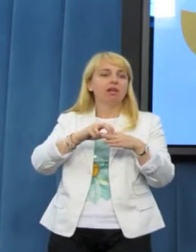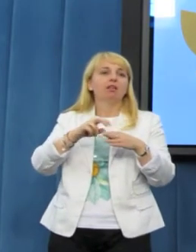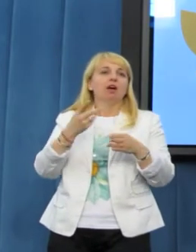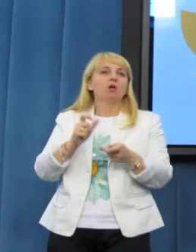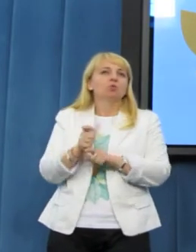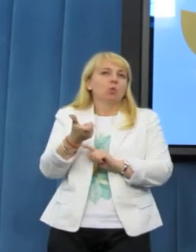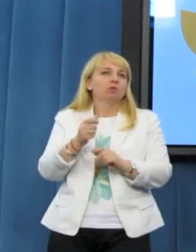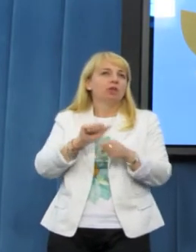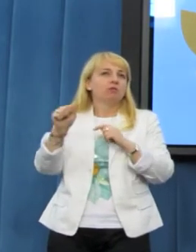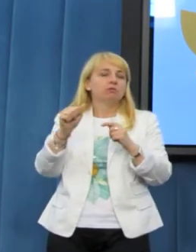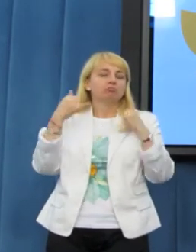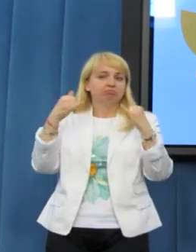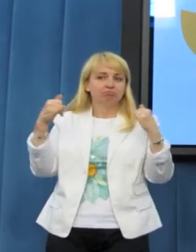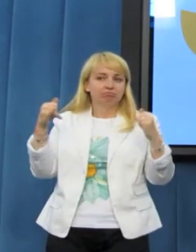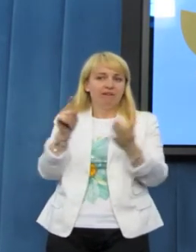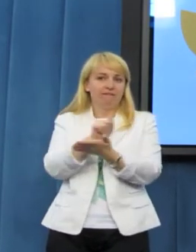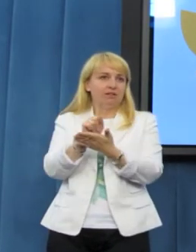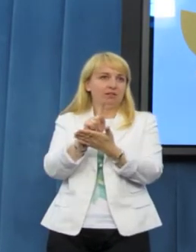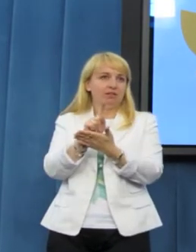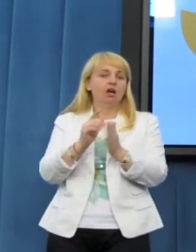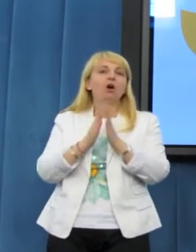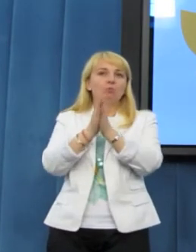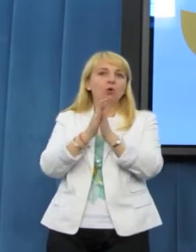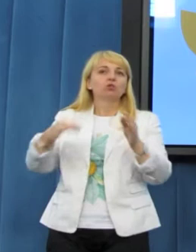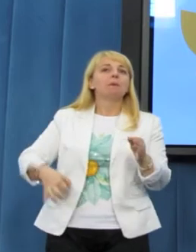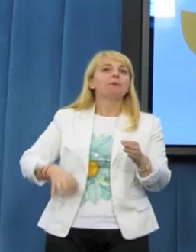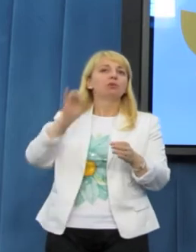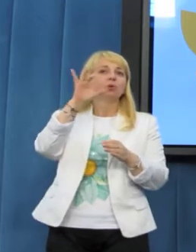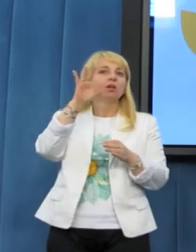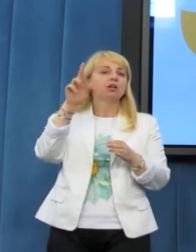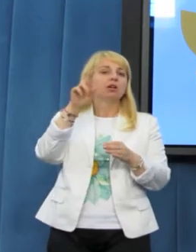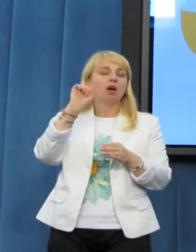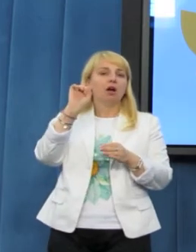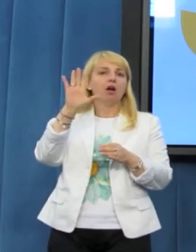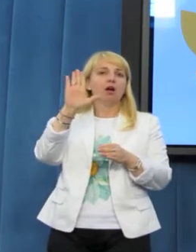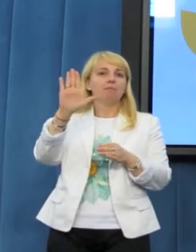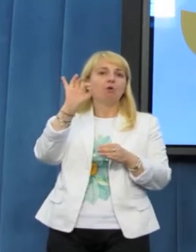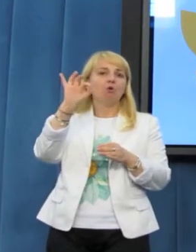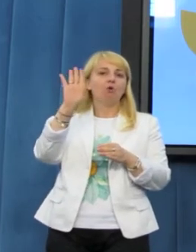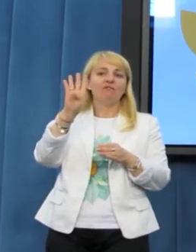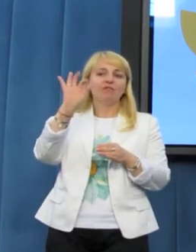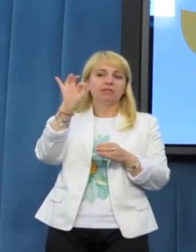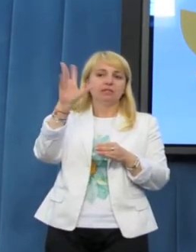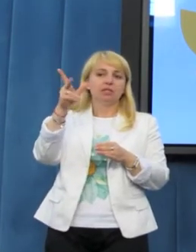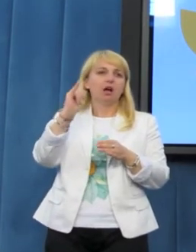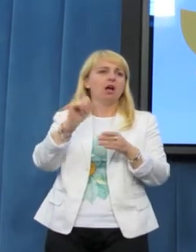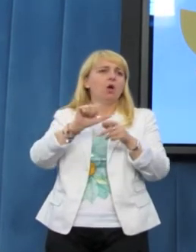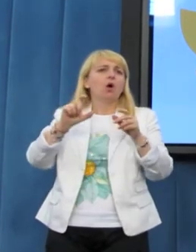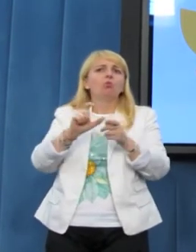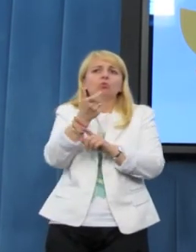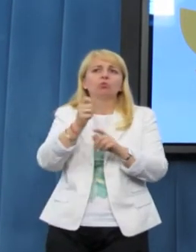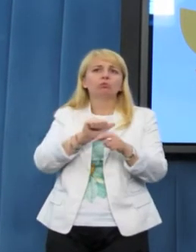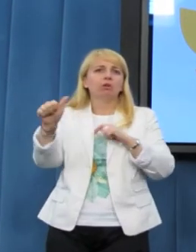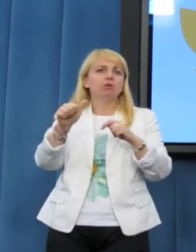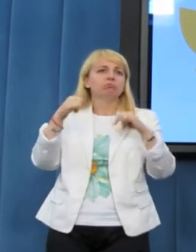tym bardzo Panią Mirosławę Grabowską proszę o wyjaśnienie z czego te różnice mogą wynikać. Są to